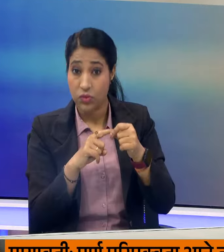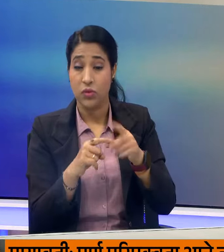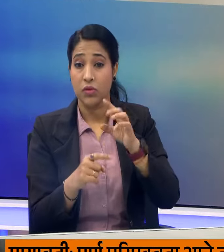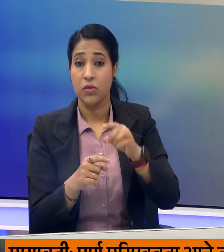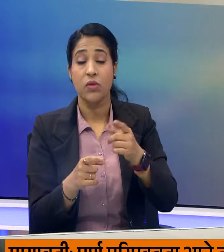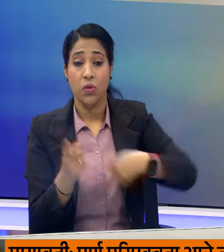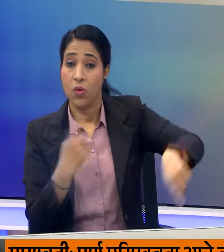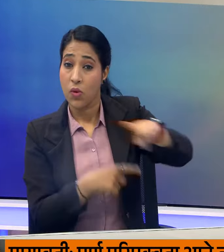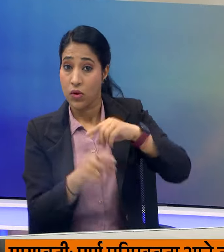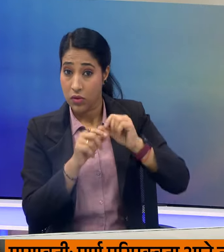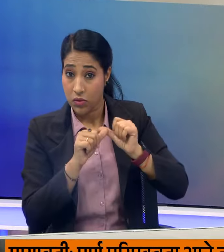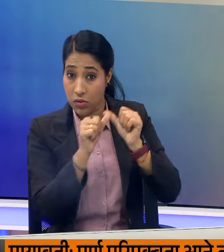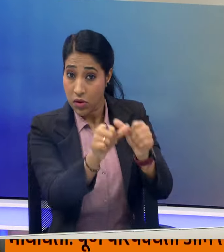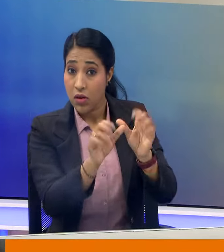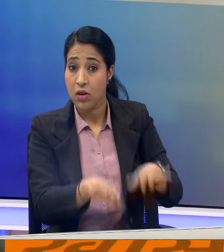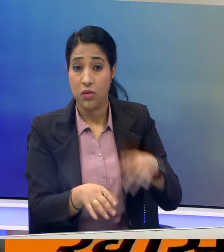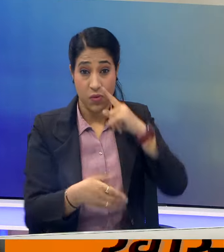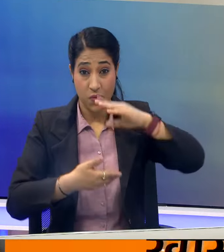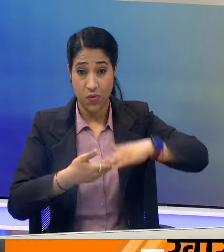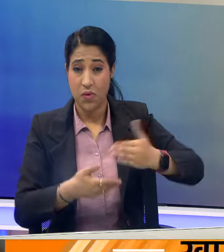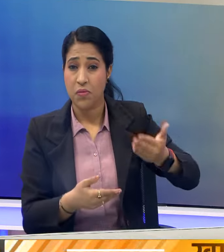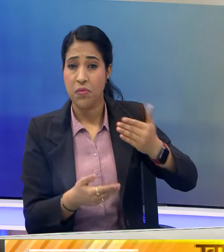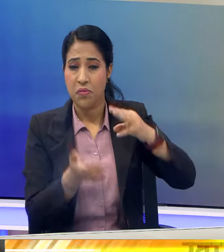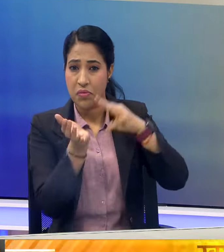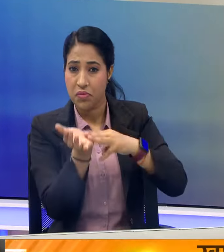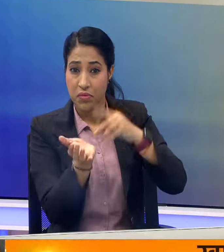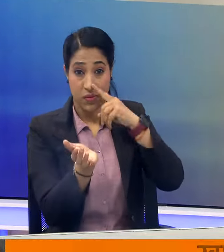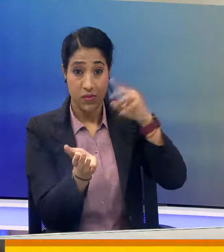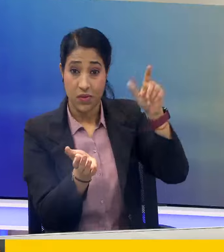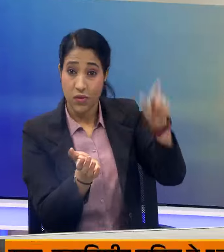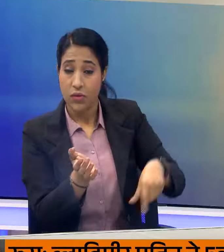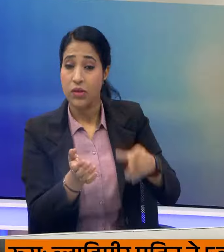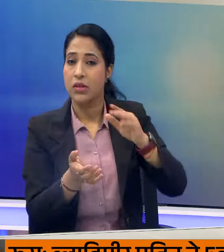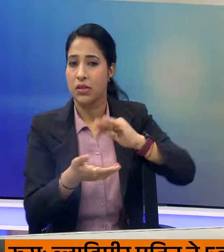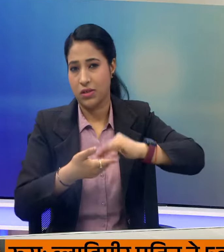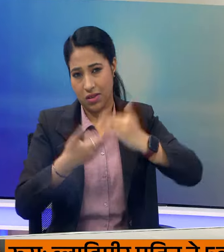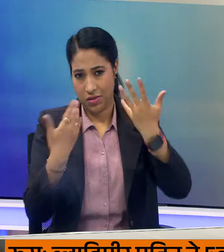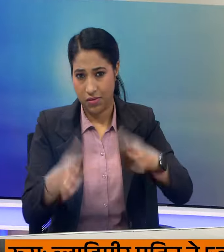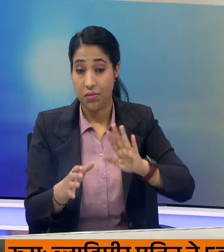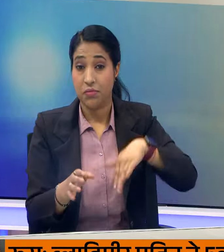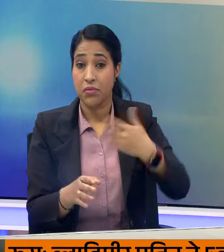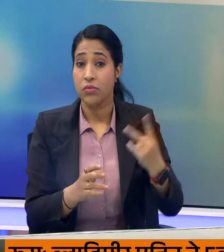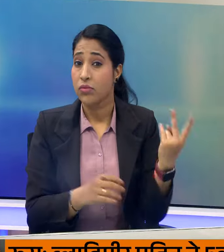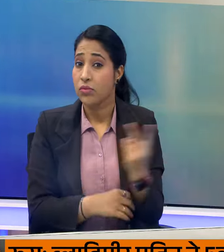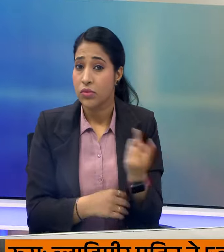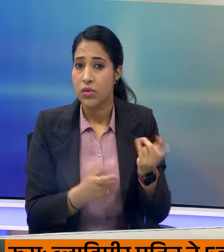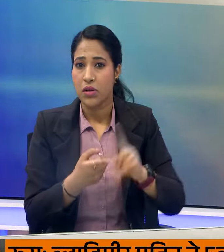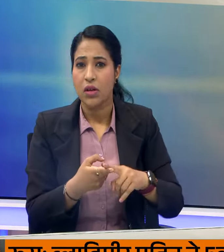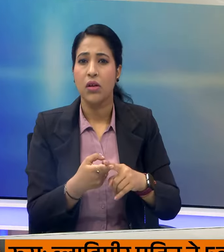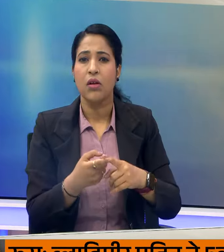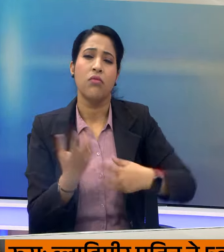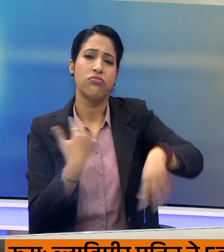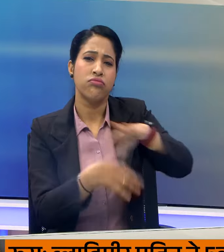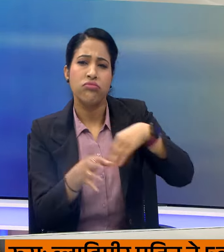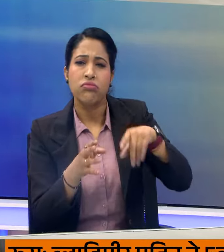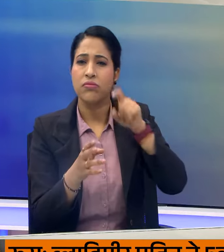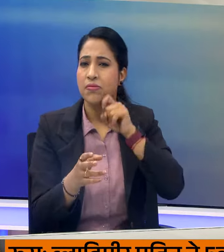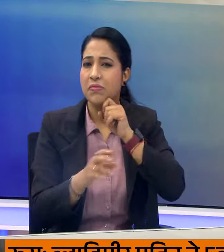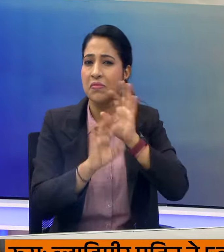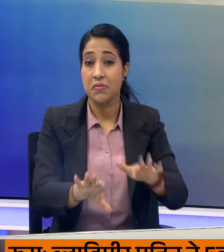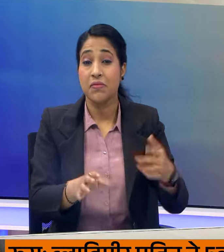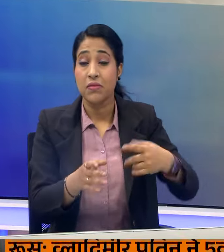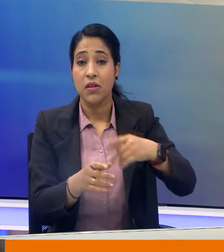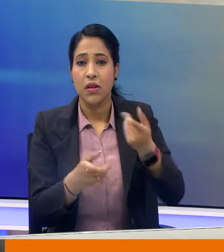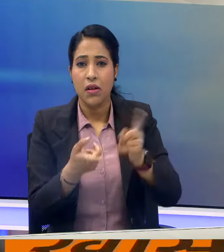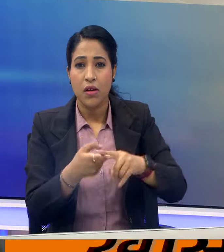को वताया कि वरत्मान पत्नी मेलनिया से शादिशुदा होने के दौरान उनके बीच अतरंग संबंद बने कवाही के दौरान